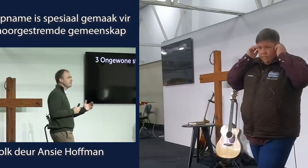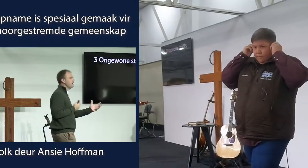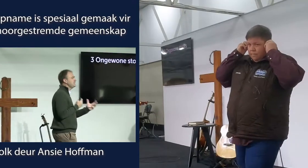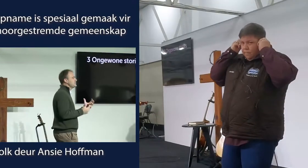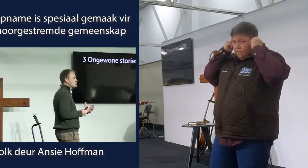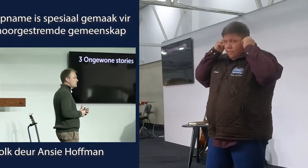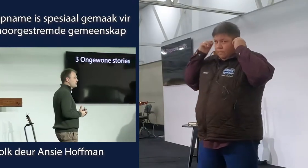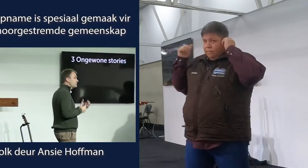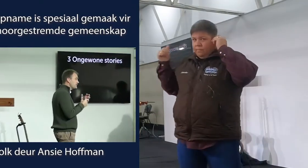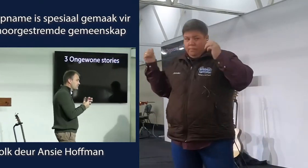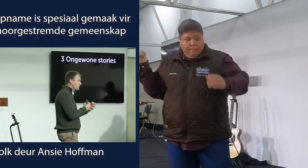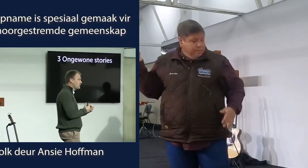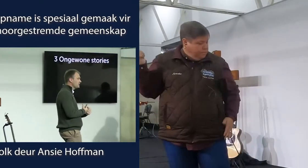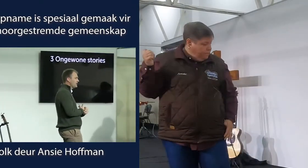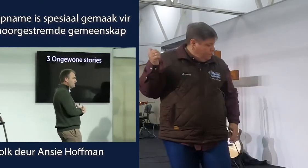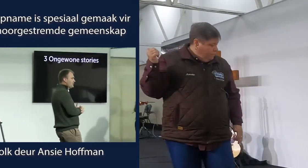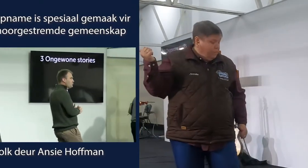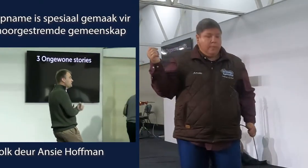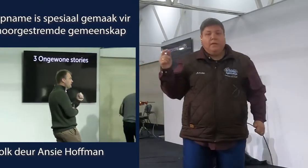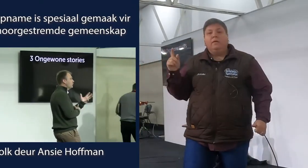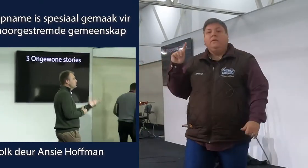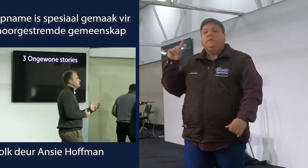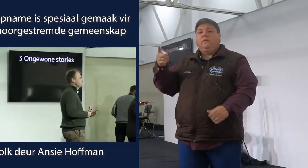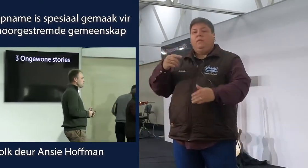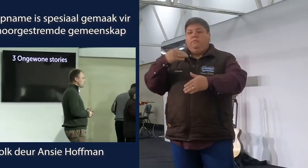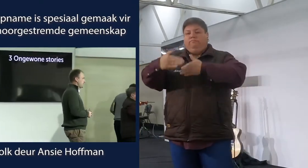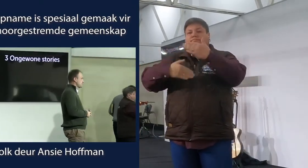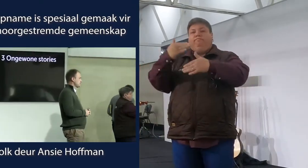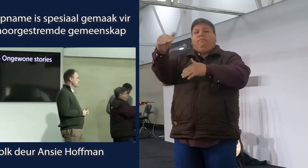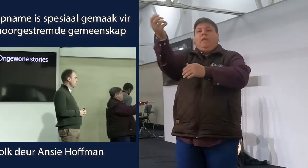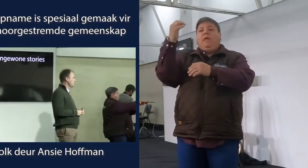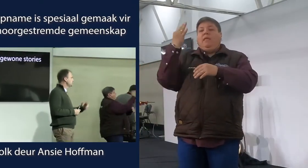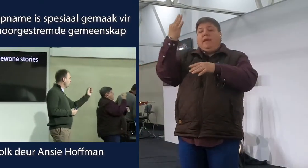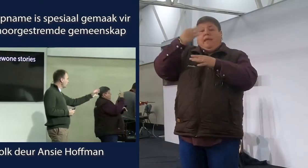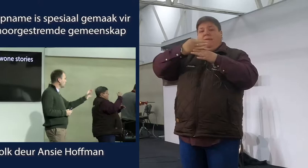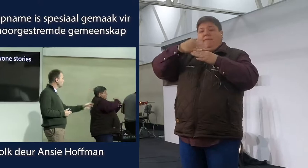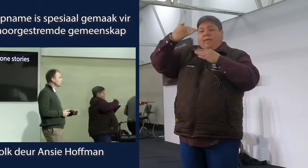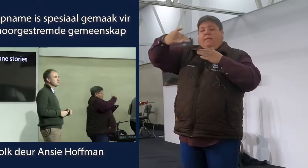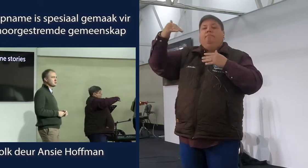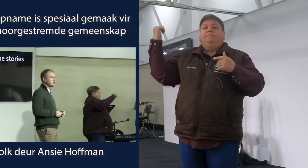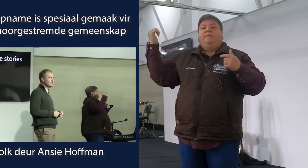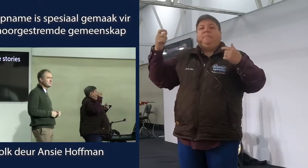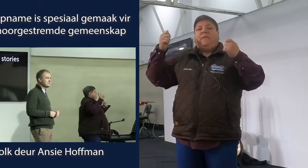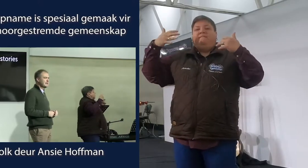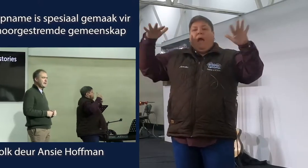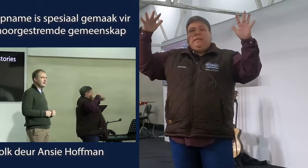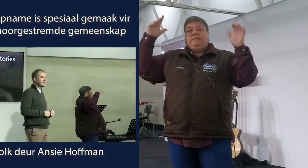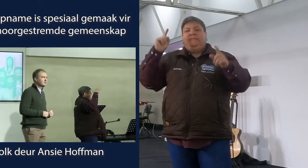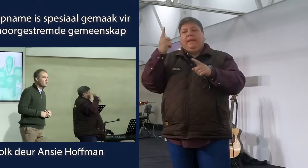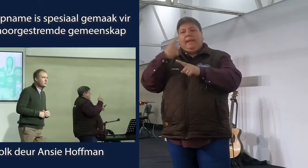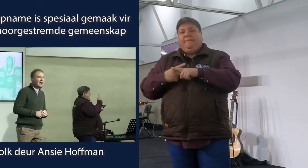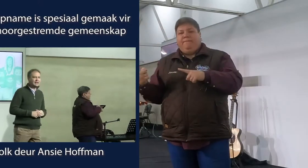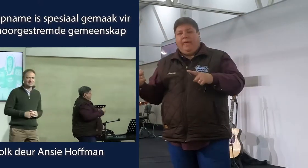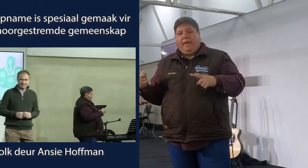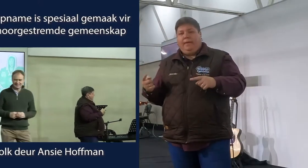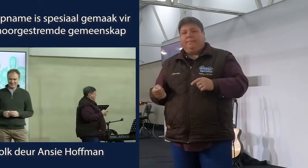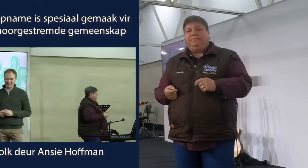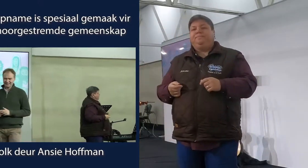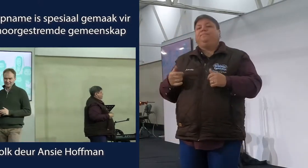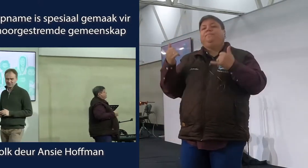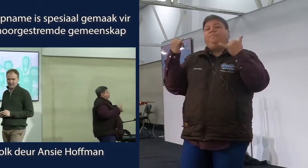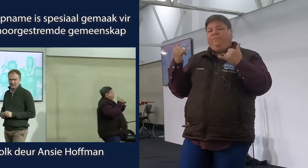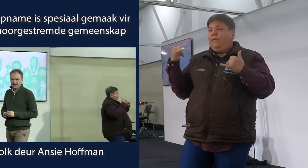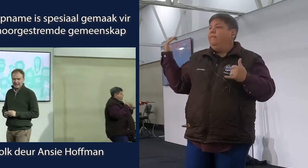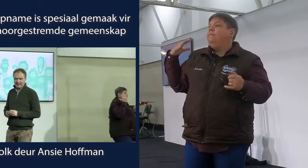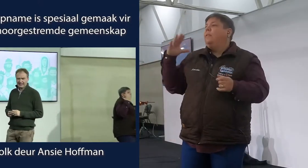En ek het geding vir die drie sonde, wil ek met julle praat oor drie ongewone stories. Drie ongewone stories wat kom uit Richters